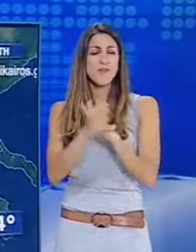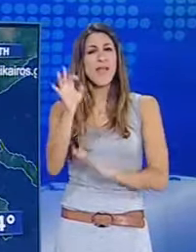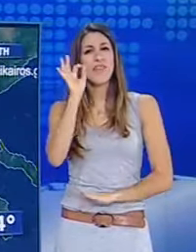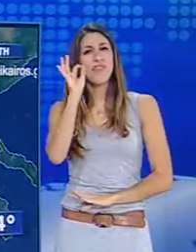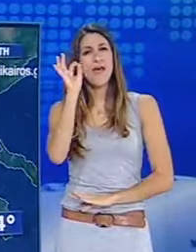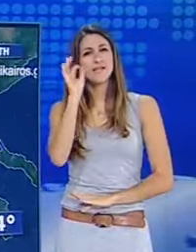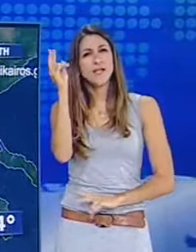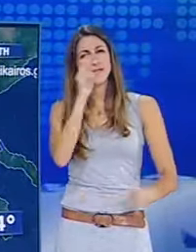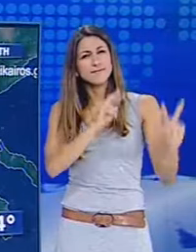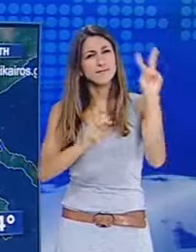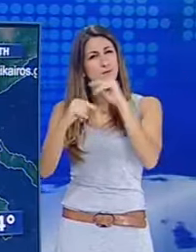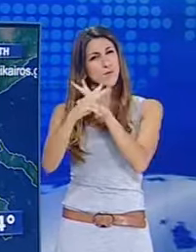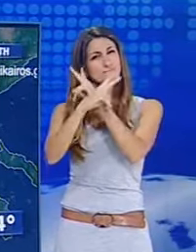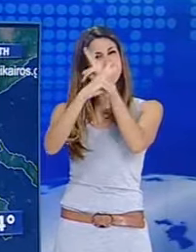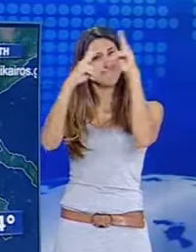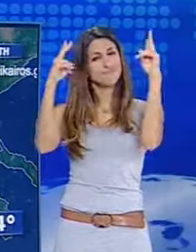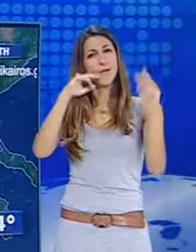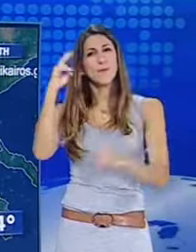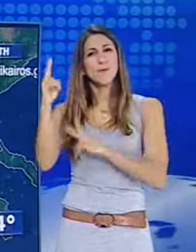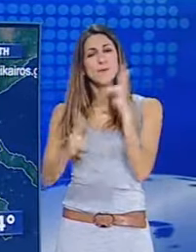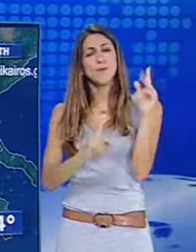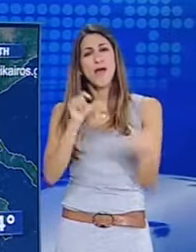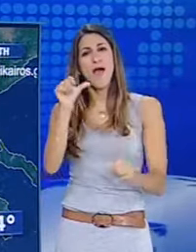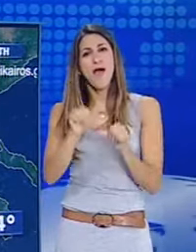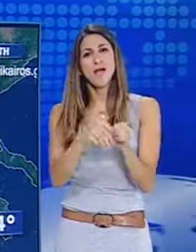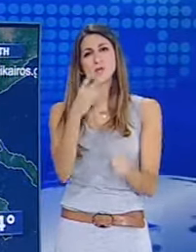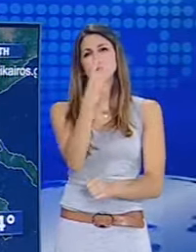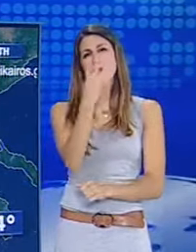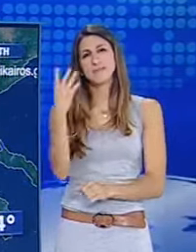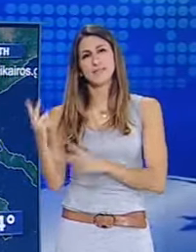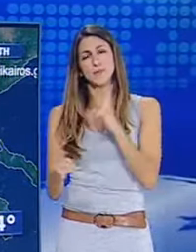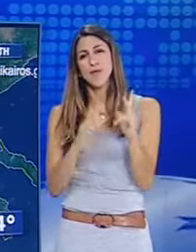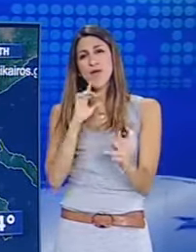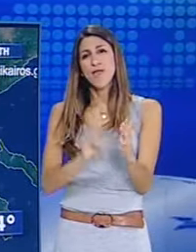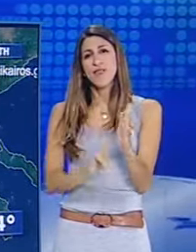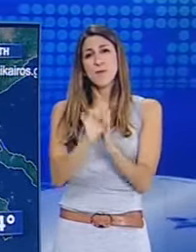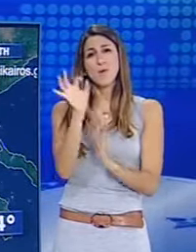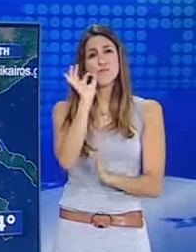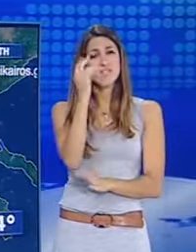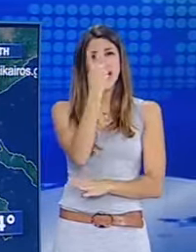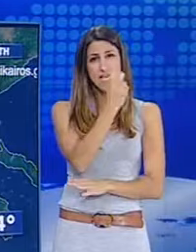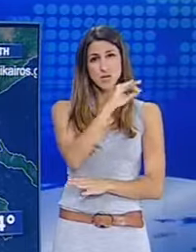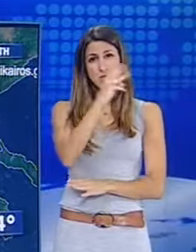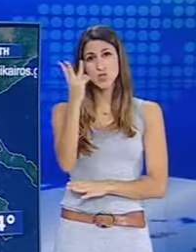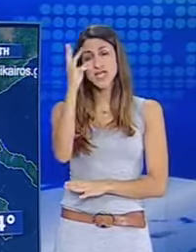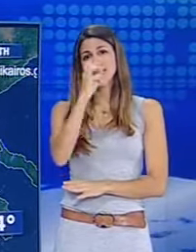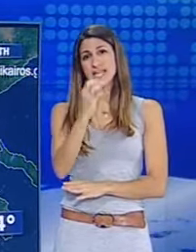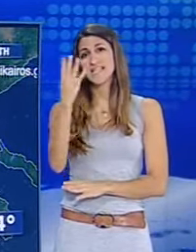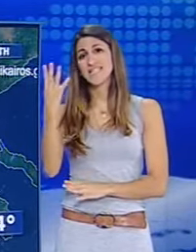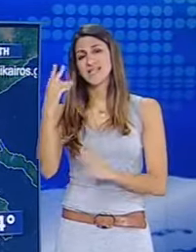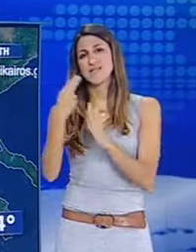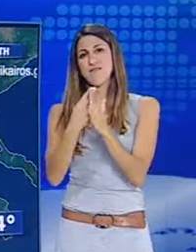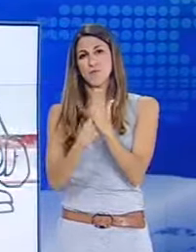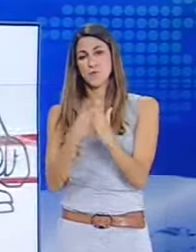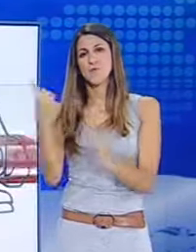Στη Θεσσαλονίκη προβλέπεται γενικά έφυριος καιρός με άνεμους μεταβλητούς 3 με 4 μποφόρ. Η θερμοκρασία θα κοιμανθεί από 20 έως 34 βαθμούς